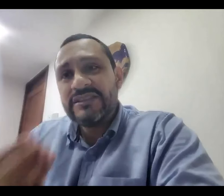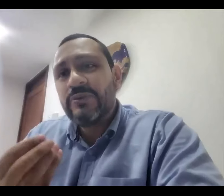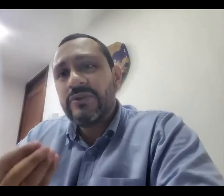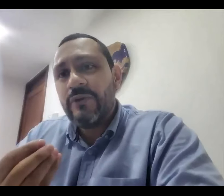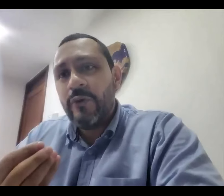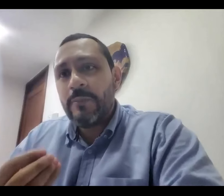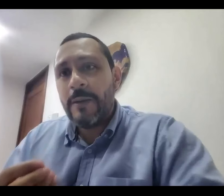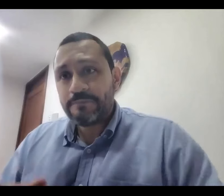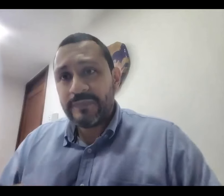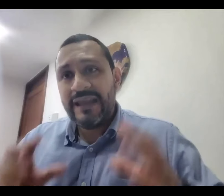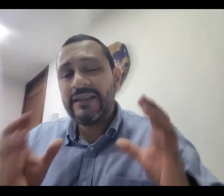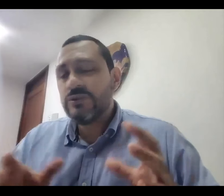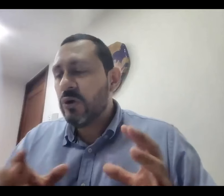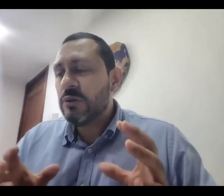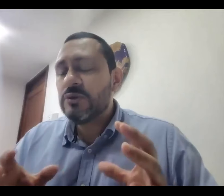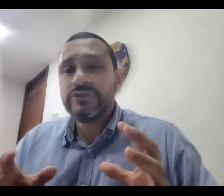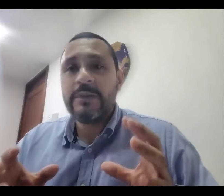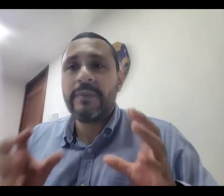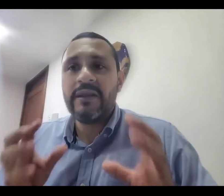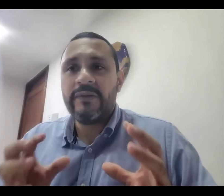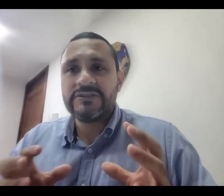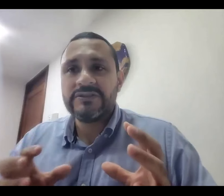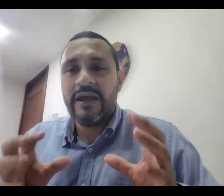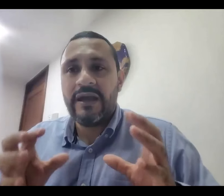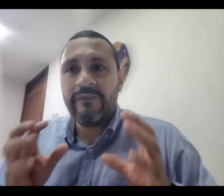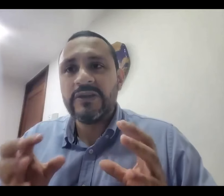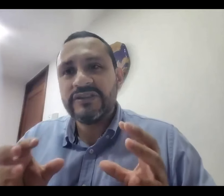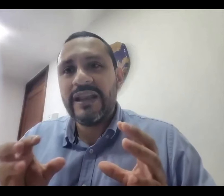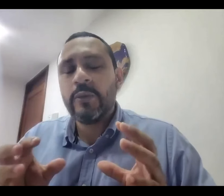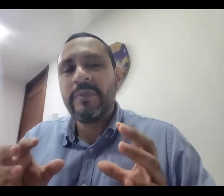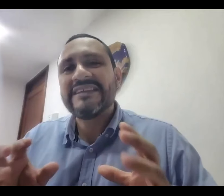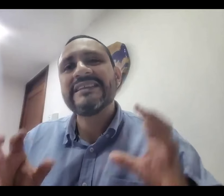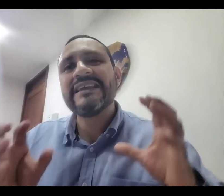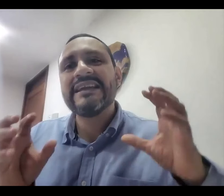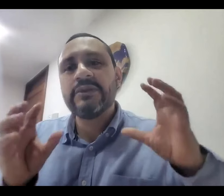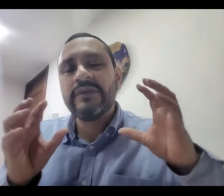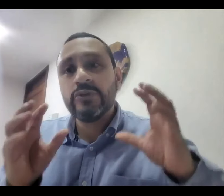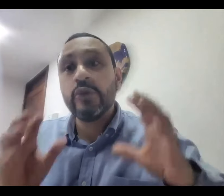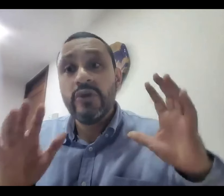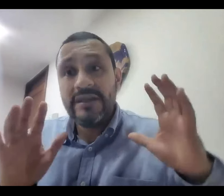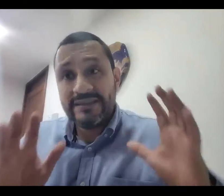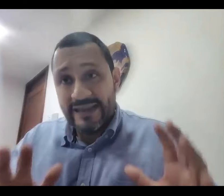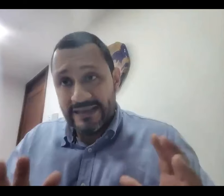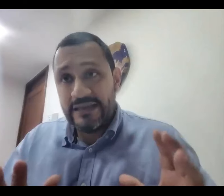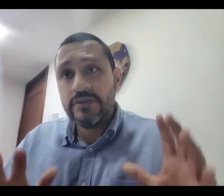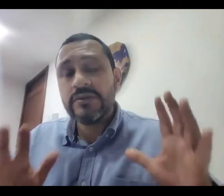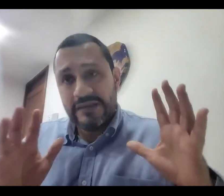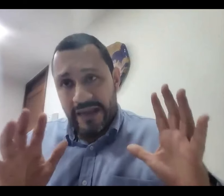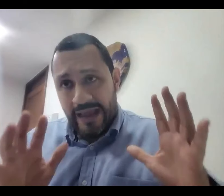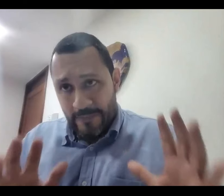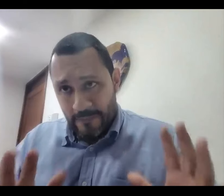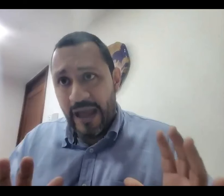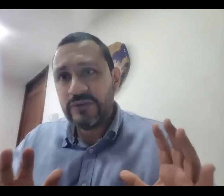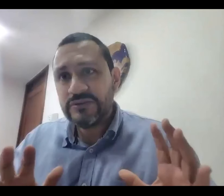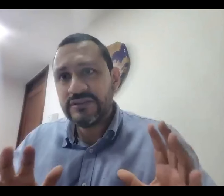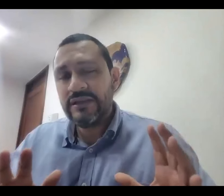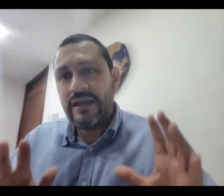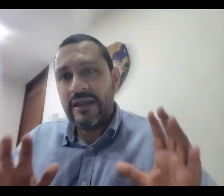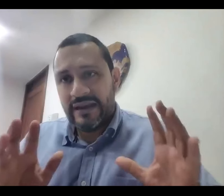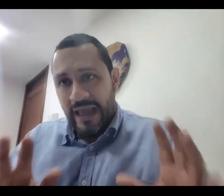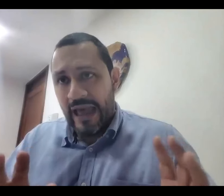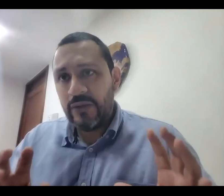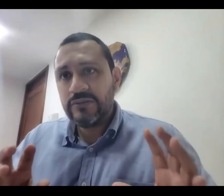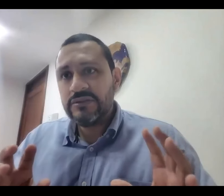entonces de una otra forma el entorno emocional para la evaluación de la competencia tiene que ser un entorno tranquilo calmado